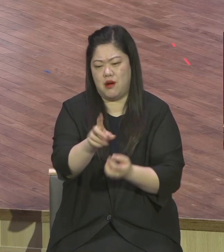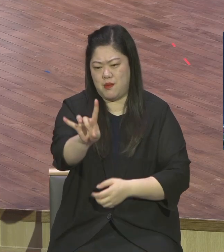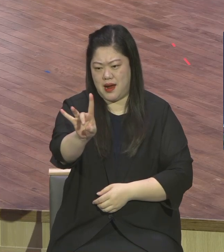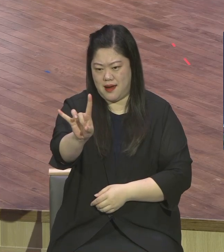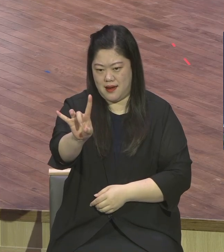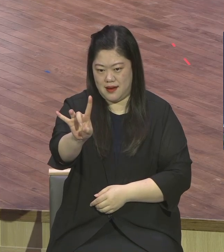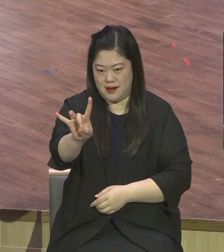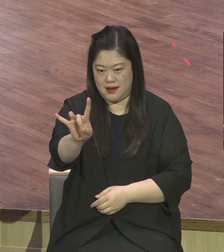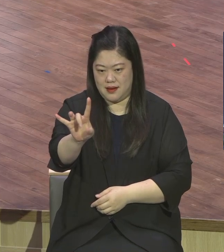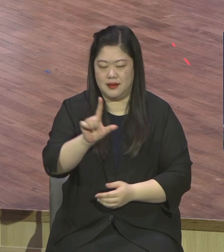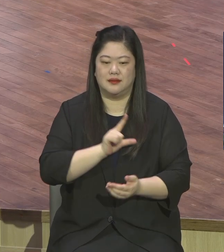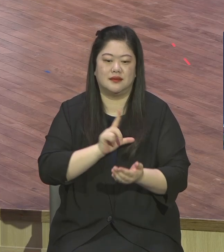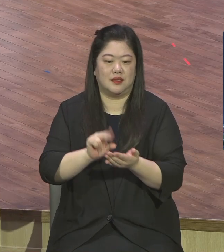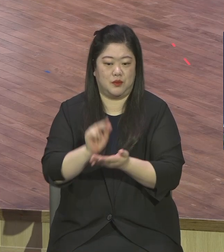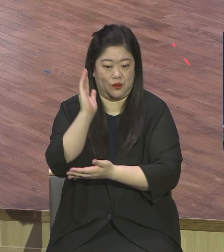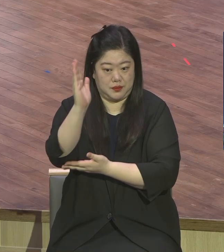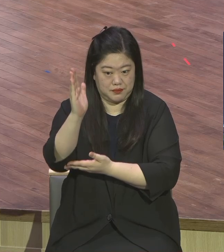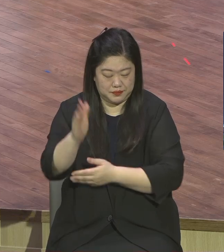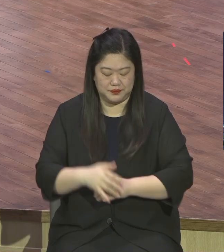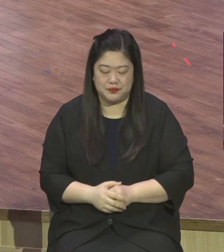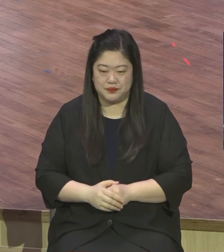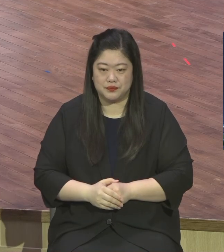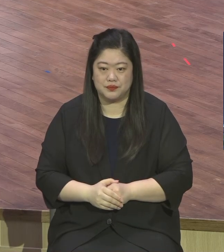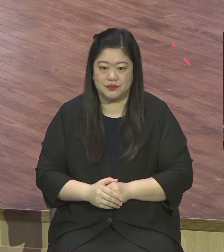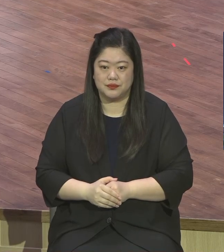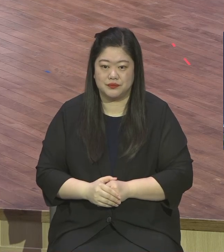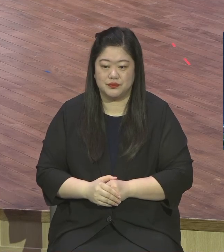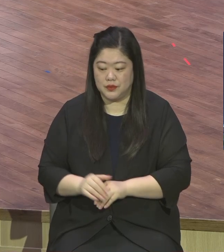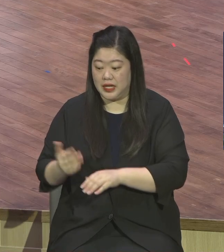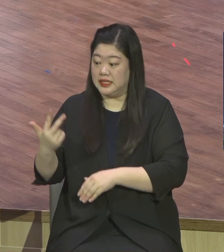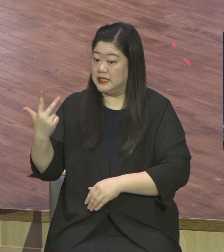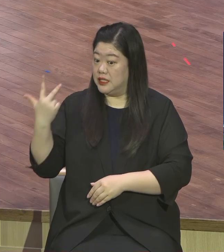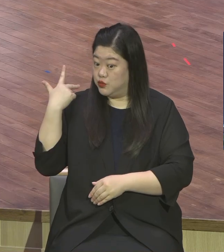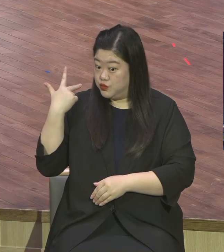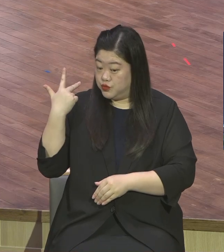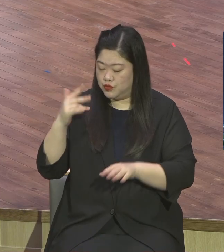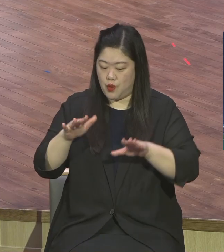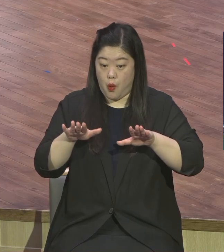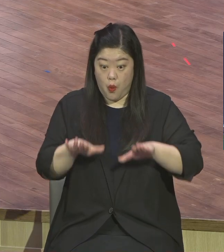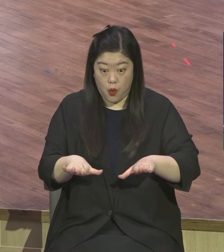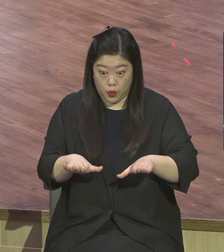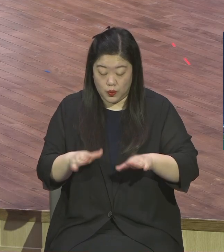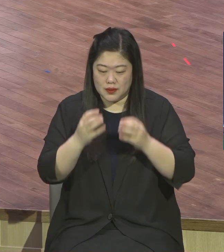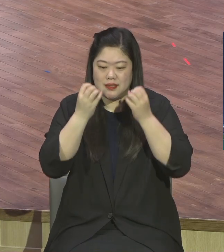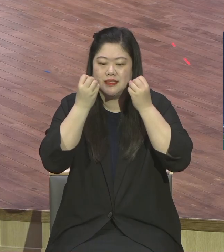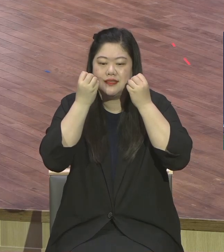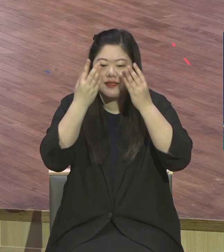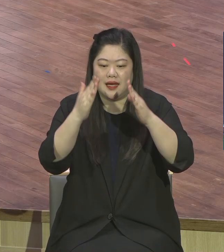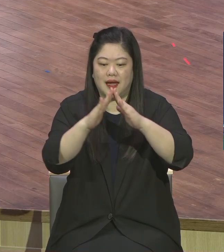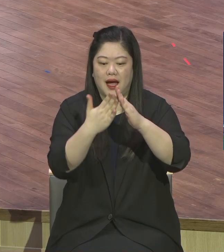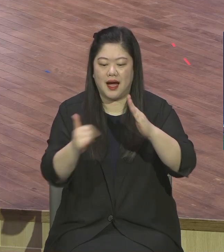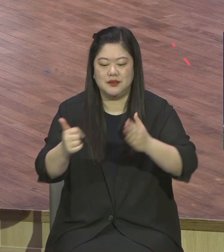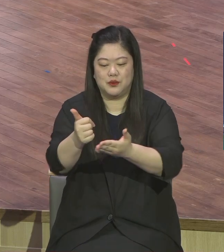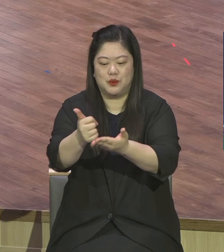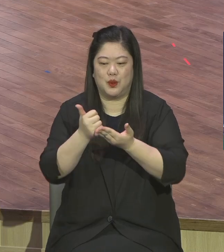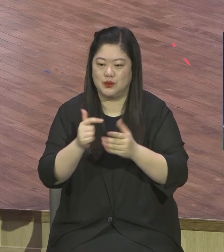주일을 또 지난주에 이어서 우리 새생명 초청 주일입니다. 온라인으로 또